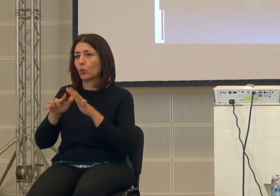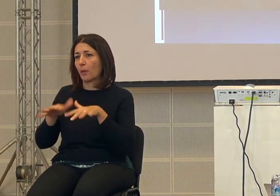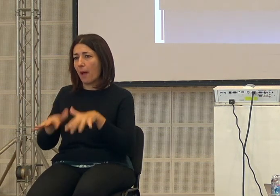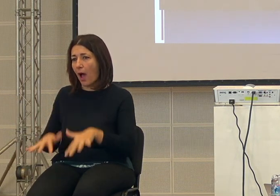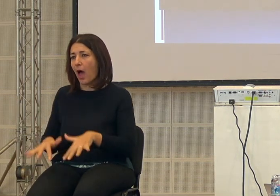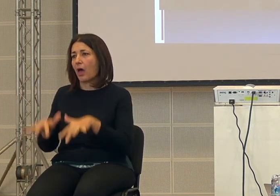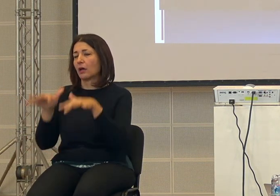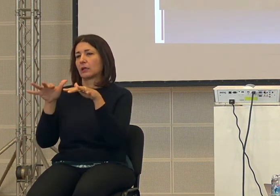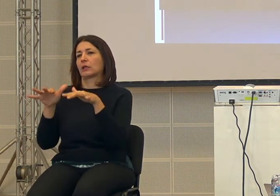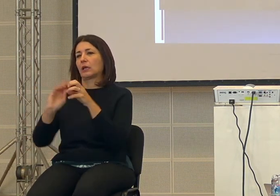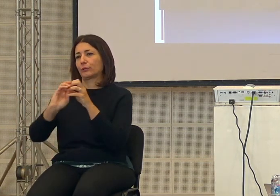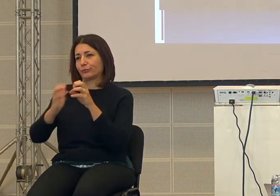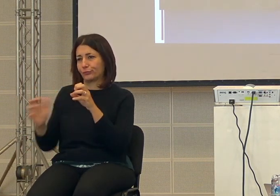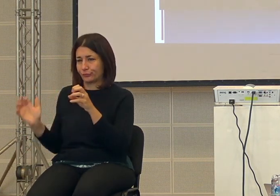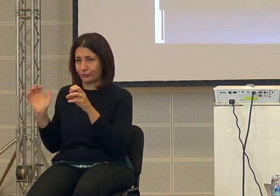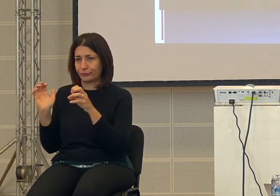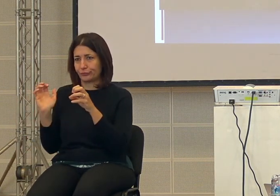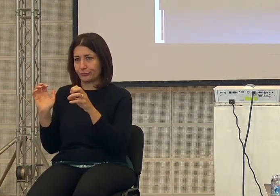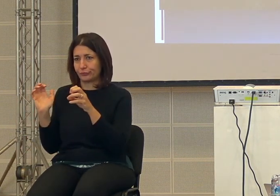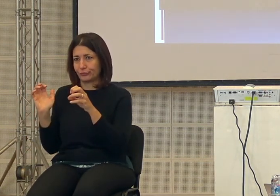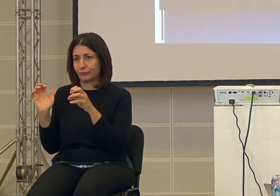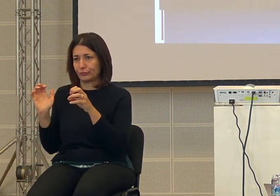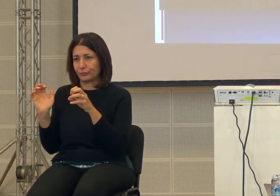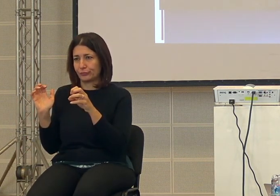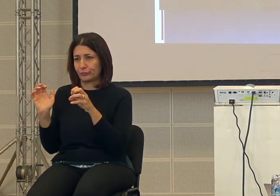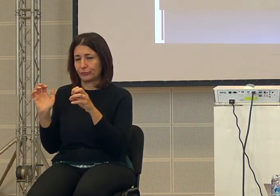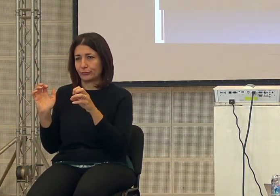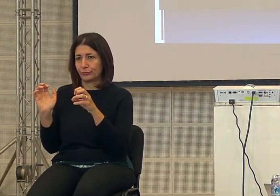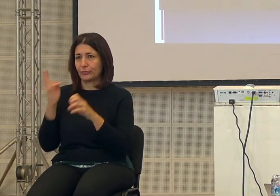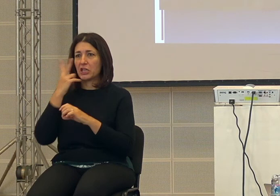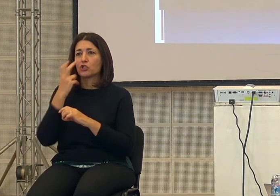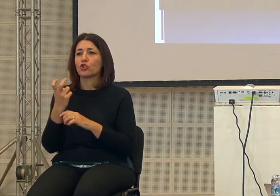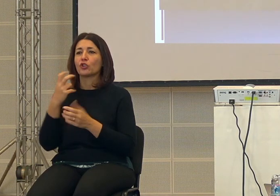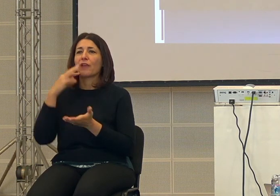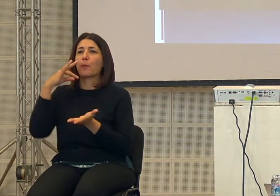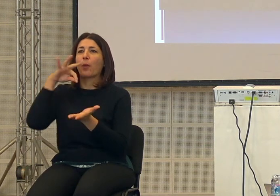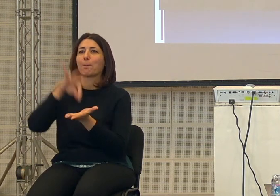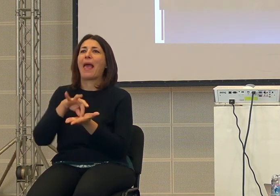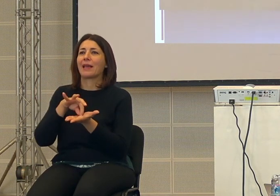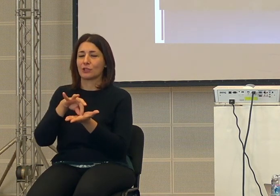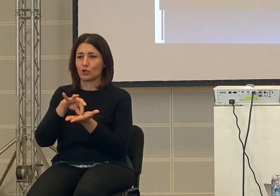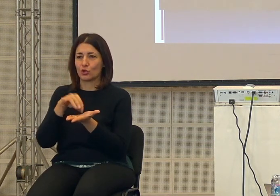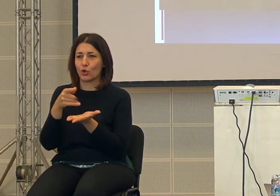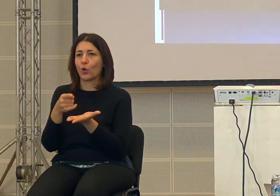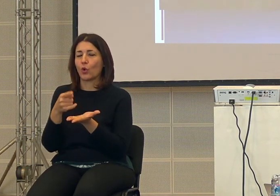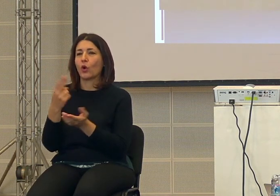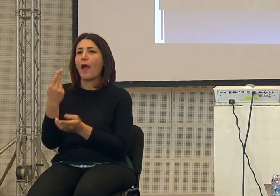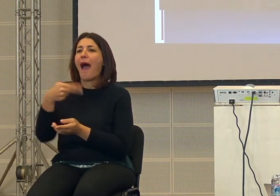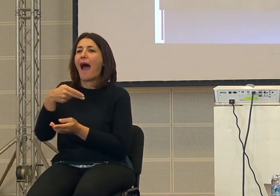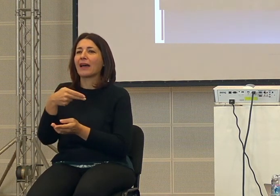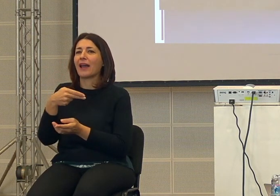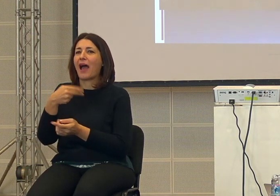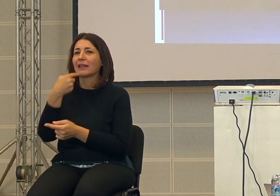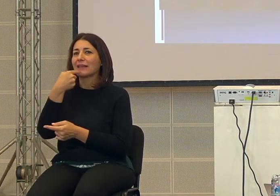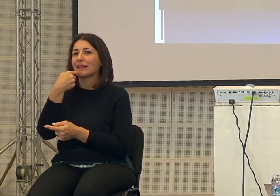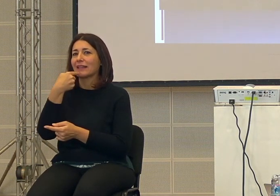cose quindi come dire siamo in mezzo a questa cosa Arari ecco credo che